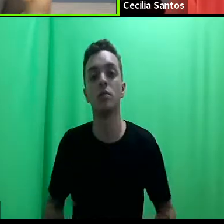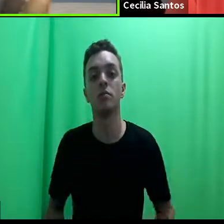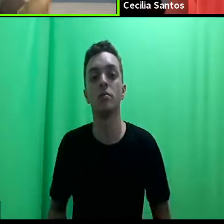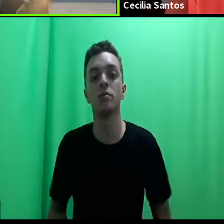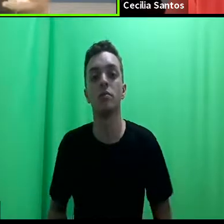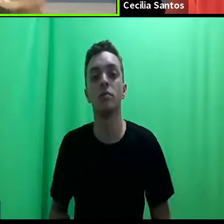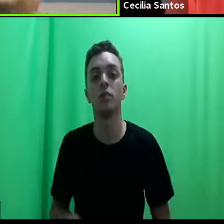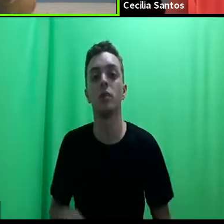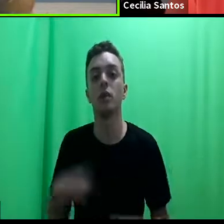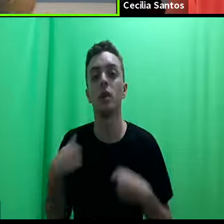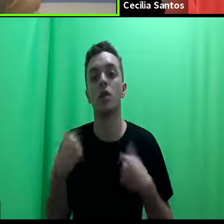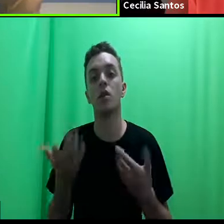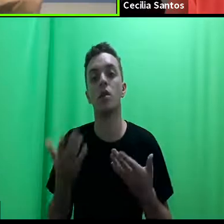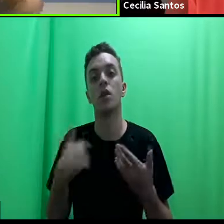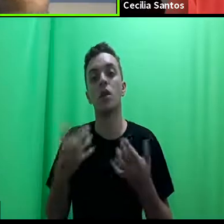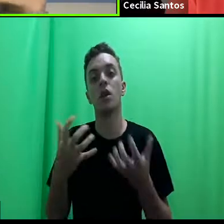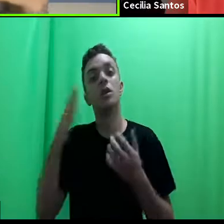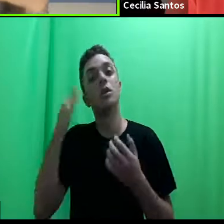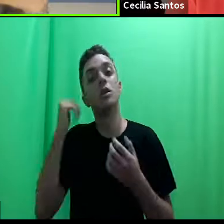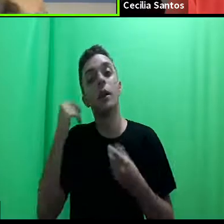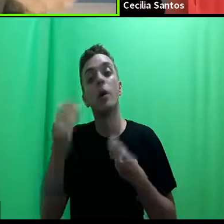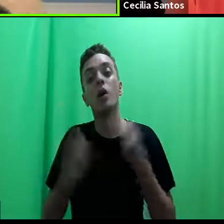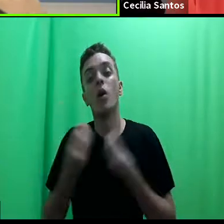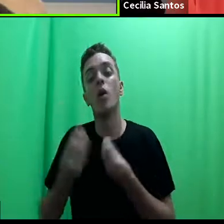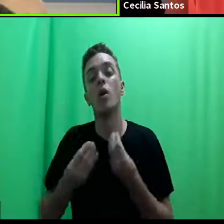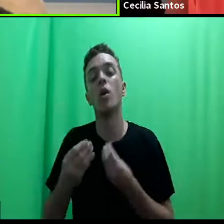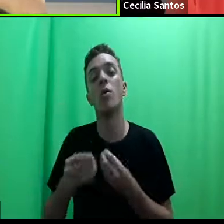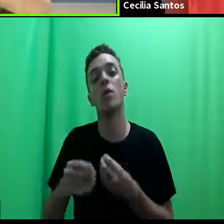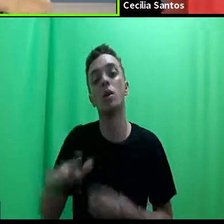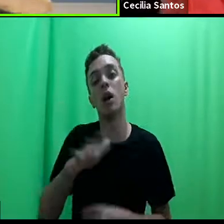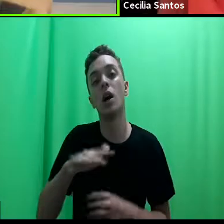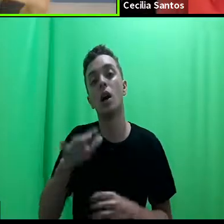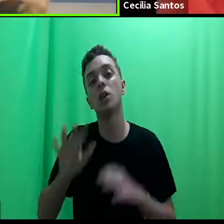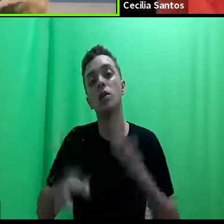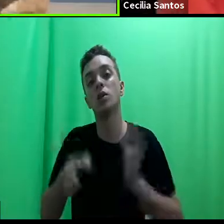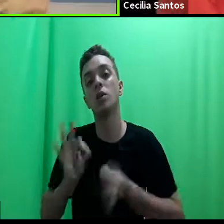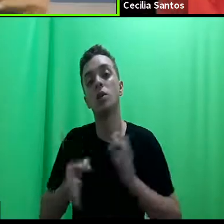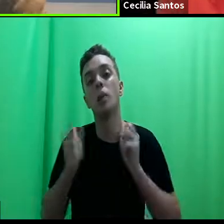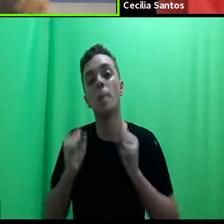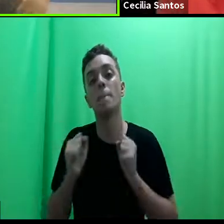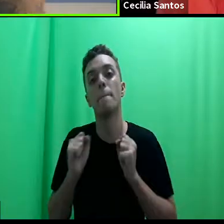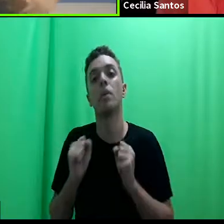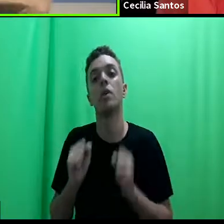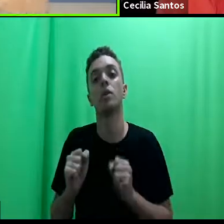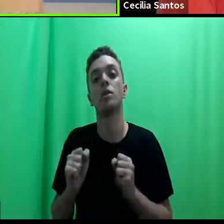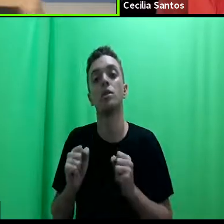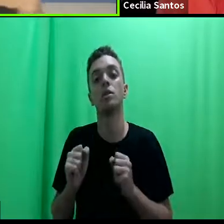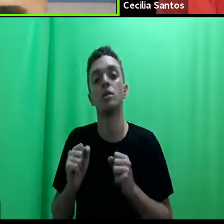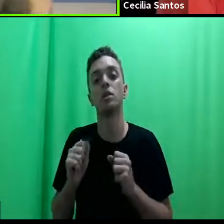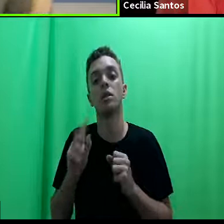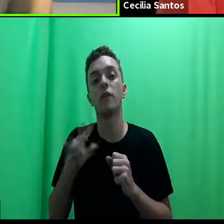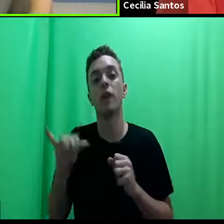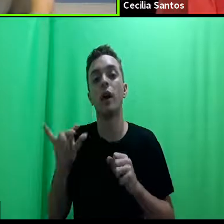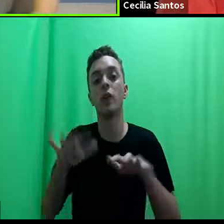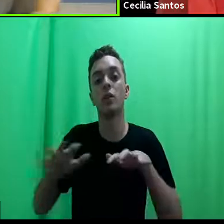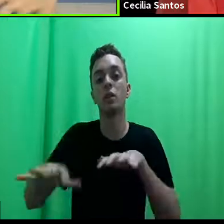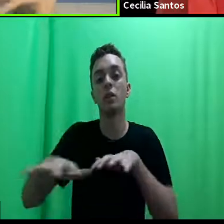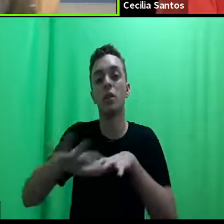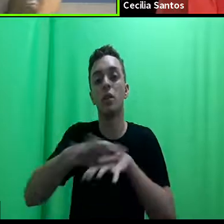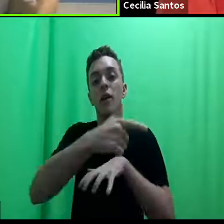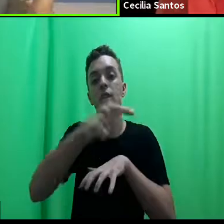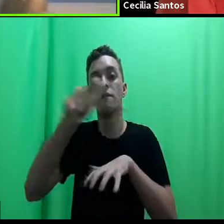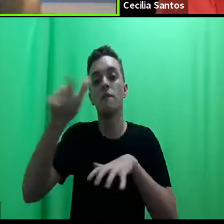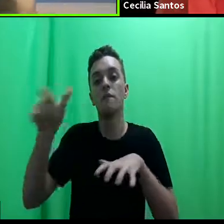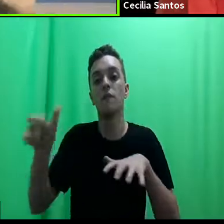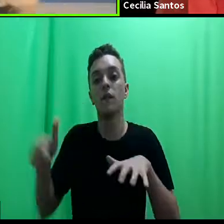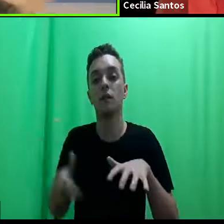queria te ouvir um pouquinho mais sobre como é que o ator jurídico pode ser essa figura que vai atuar para descentralizar o direito,